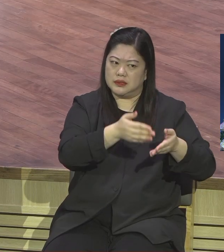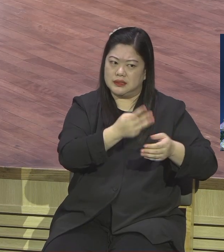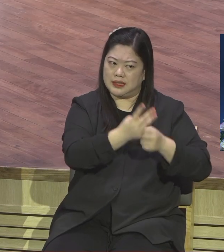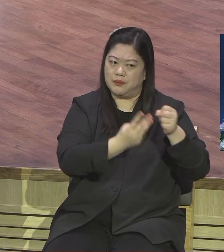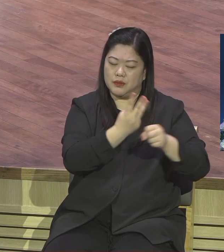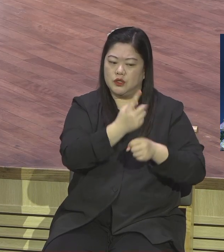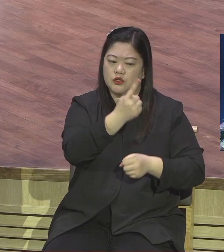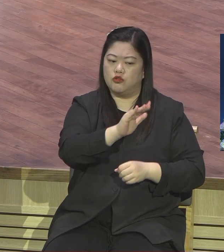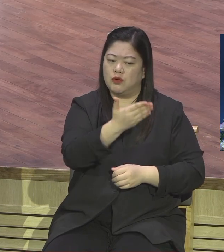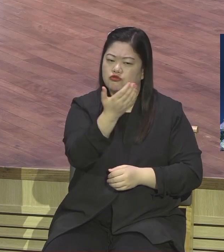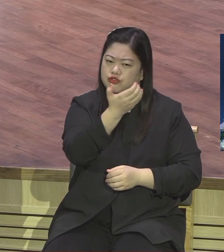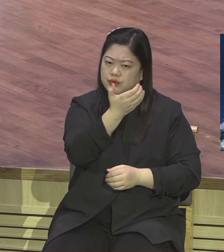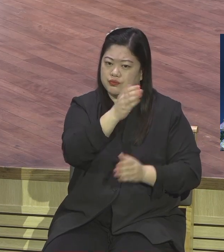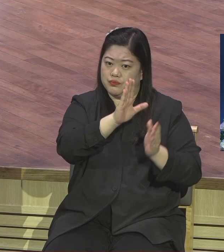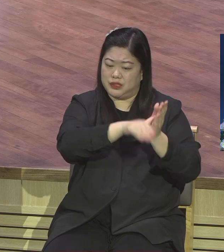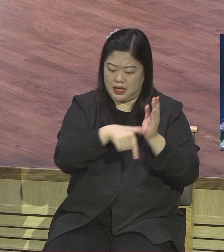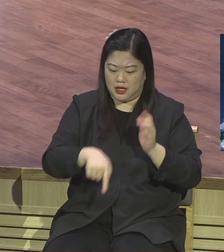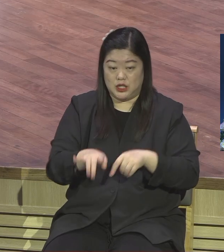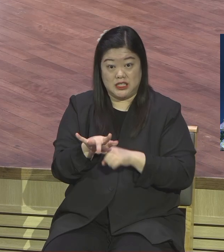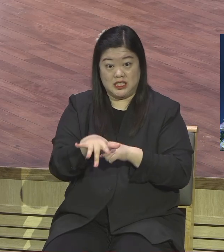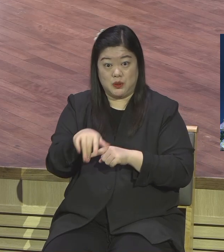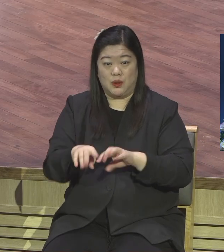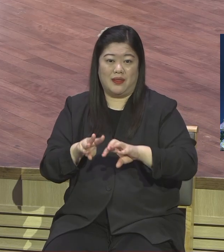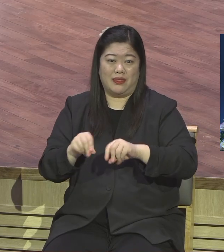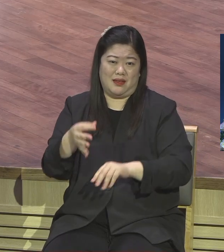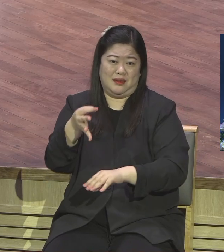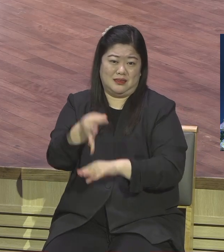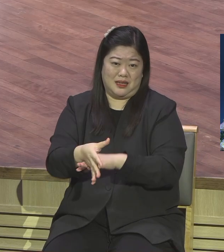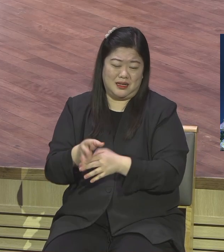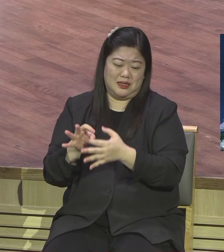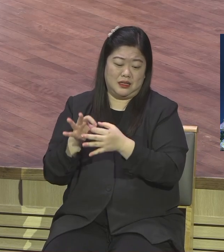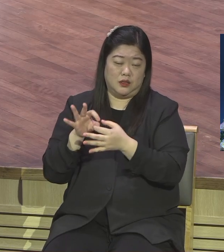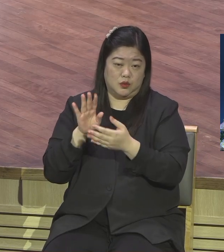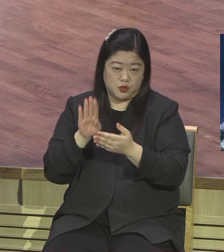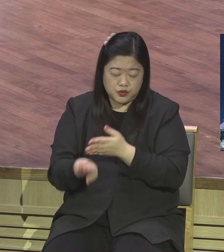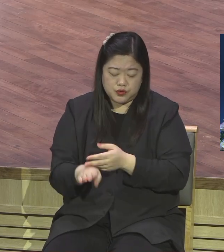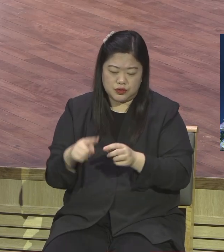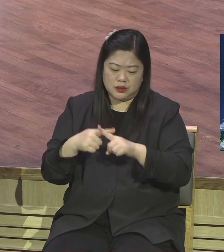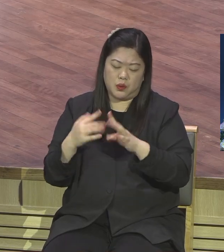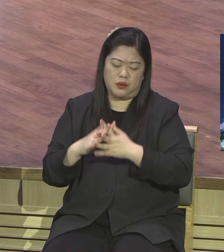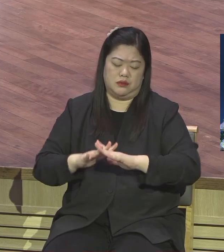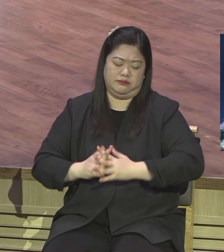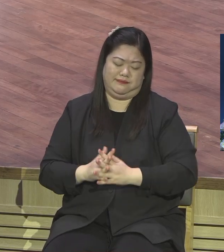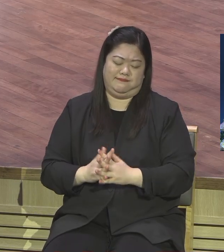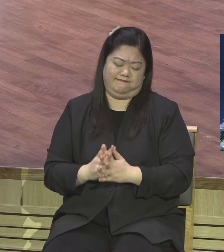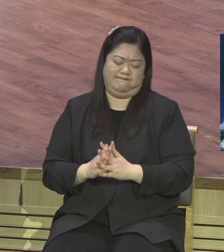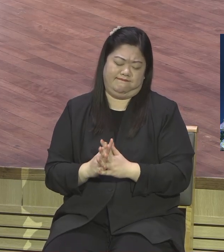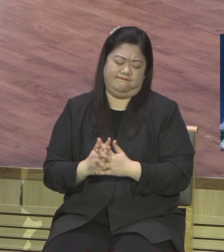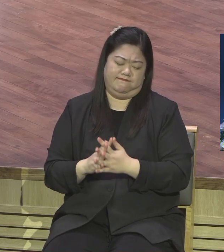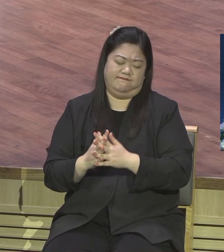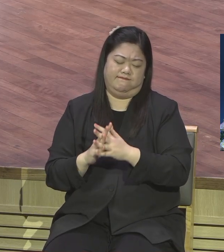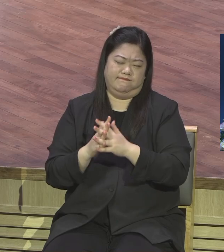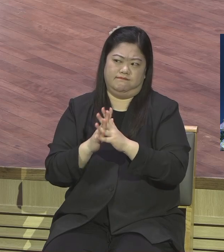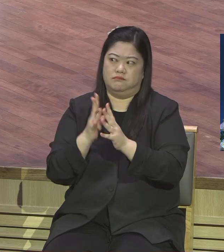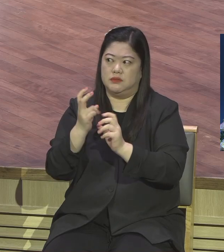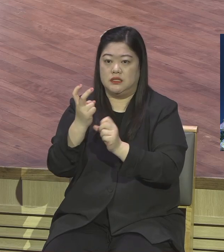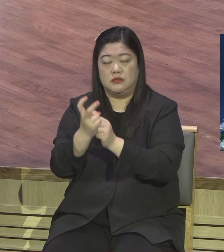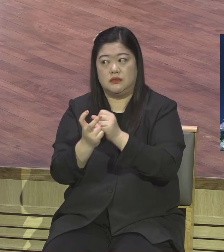30년 이상을 계속 건축만 해왔어요. 뭐 그야말로 언제나 있는 거 다